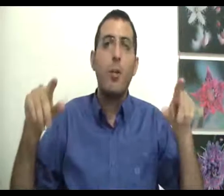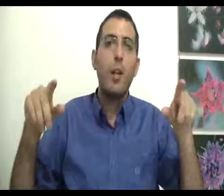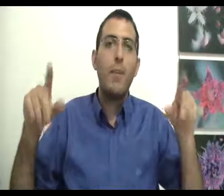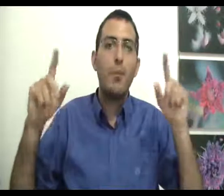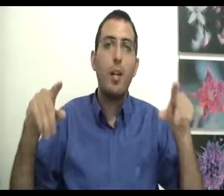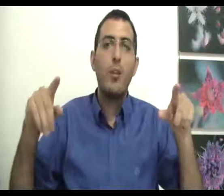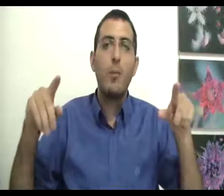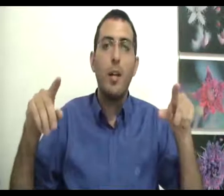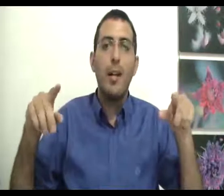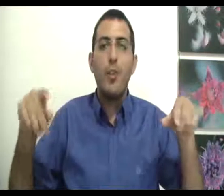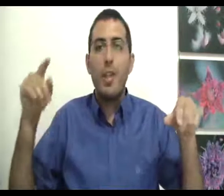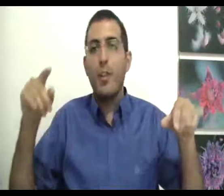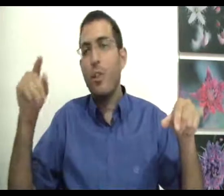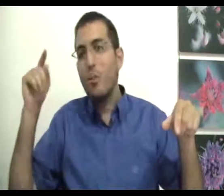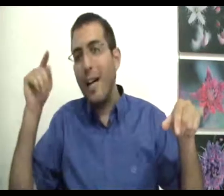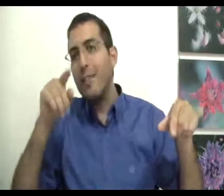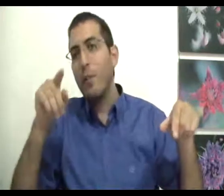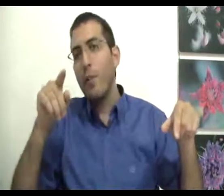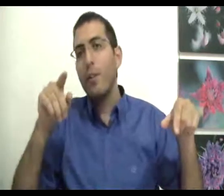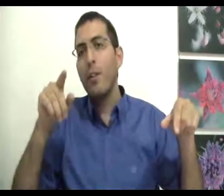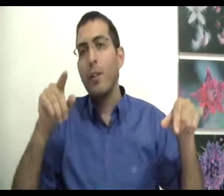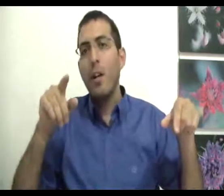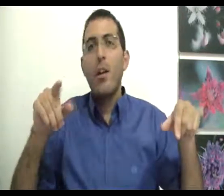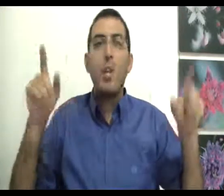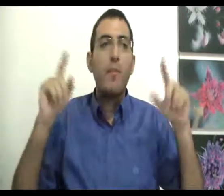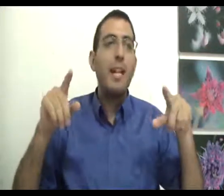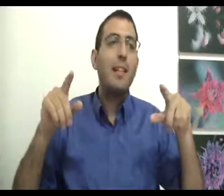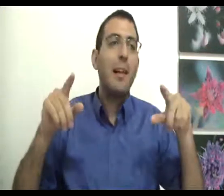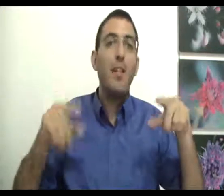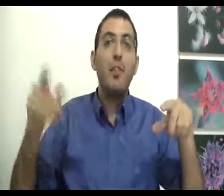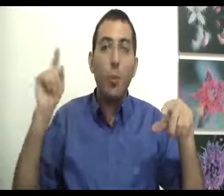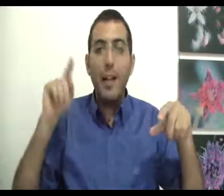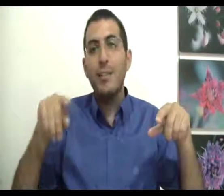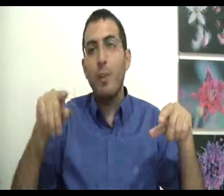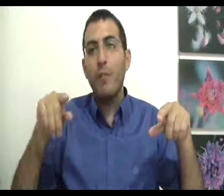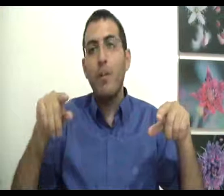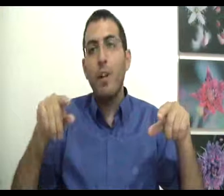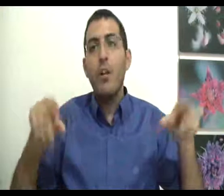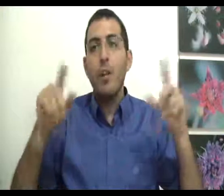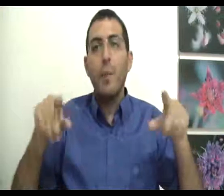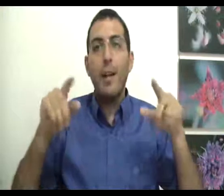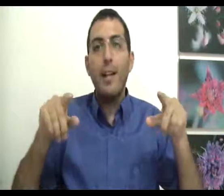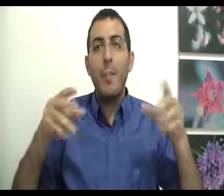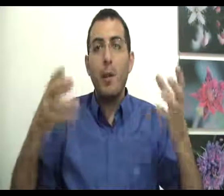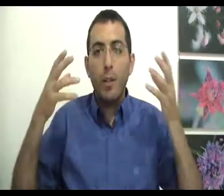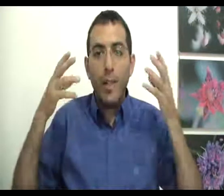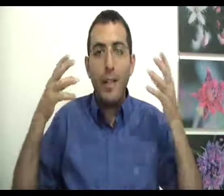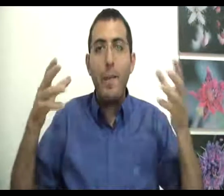לכולם המשך יום של הקשנות עד הסוף שמובילת האדם לויתור עד הסוף שבו האדם נהנה